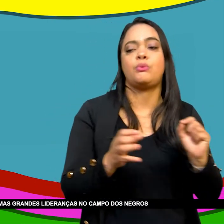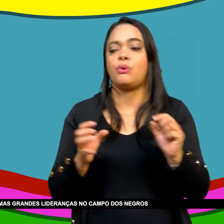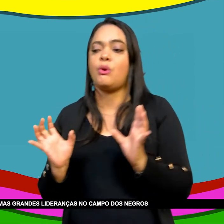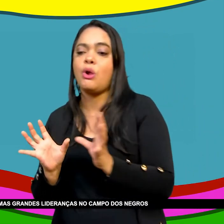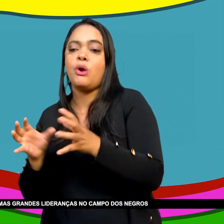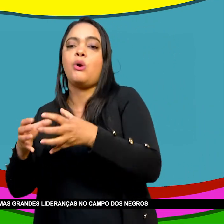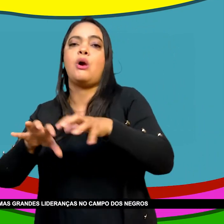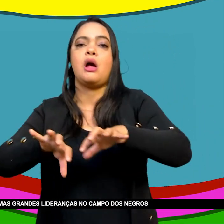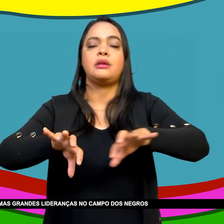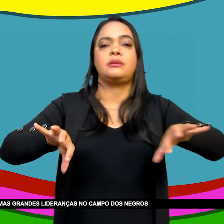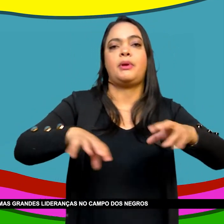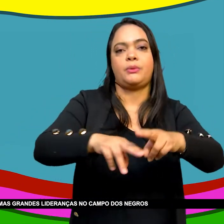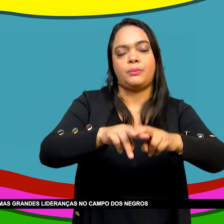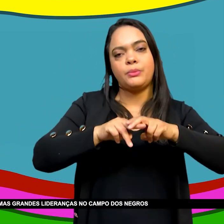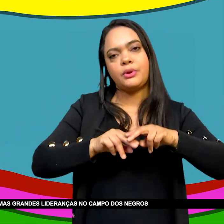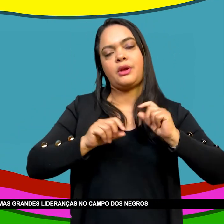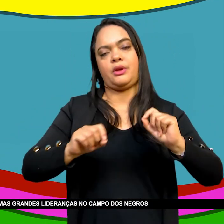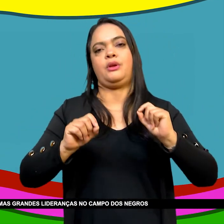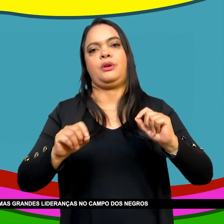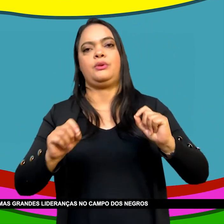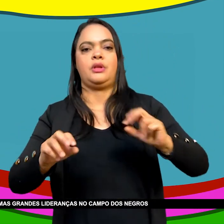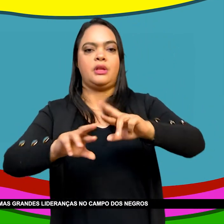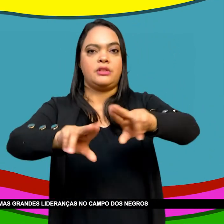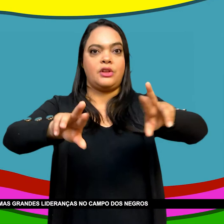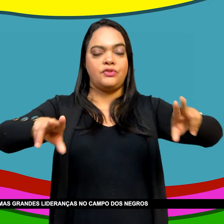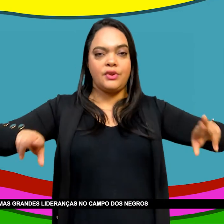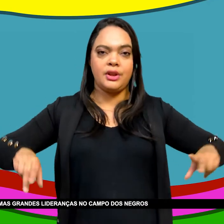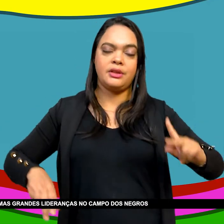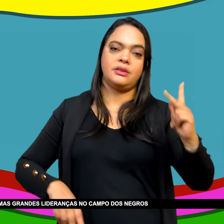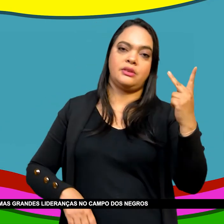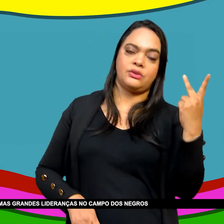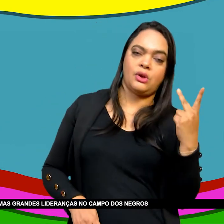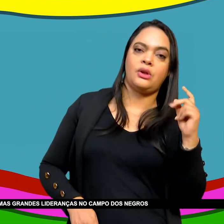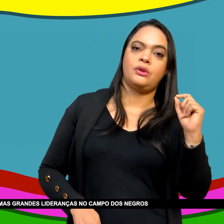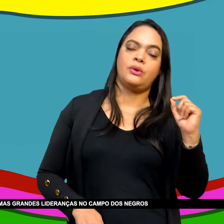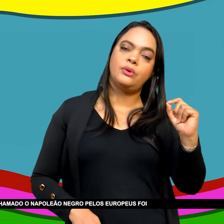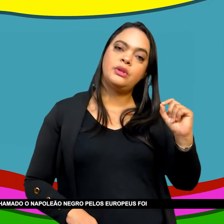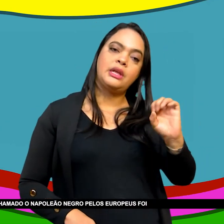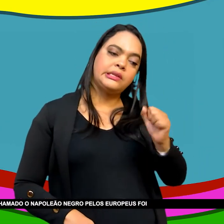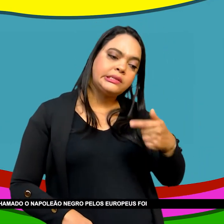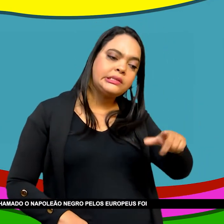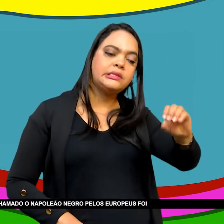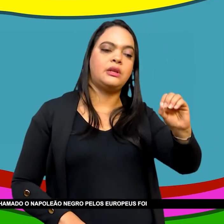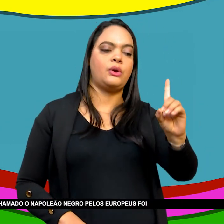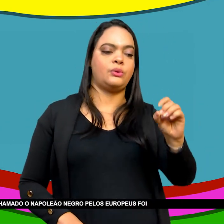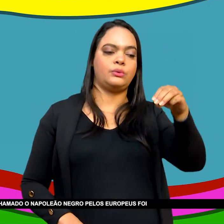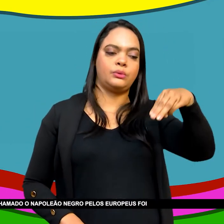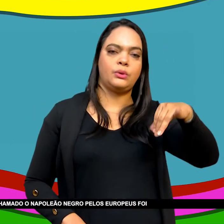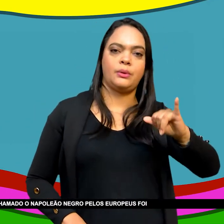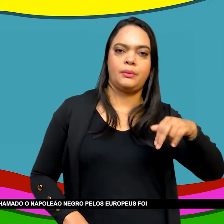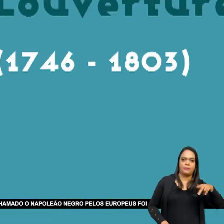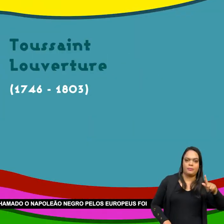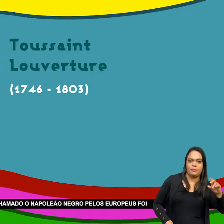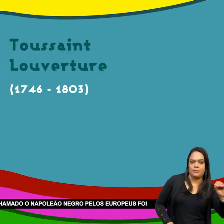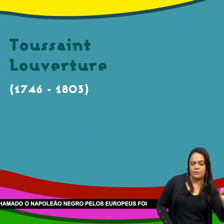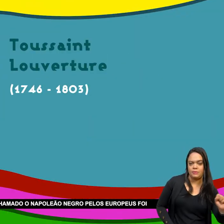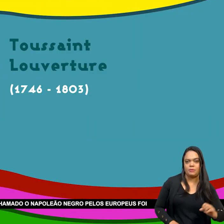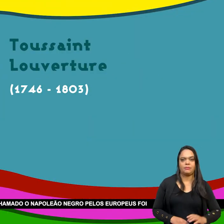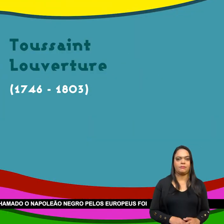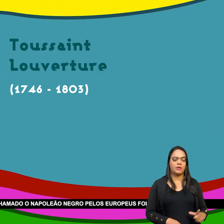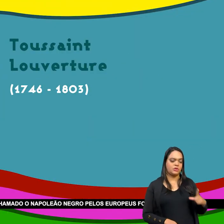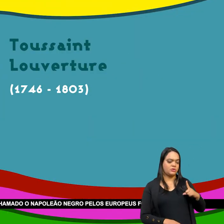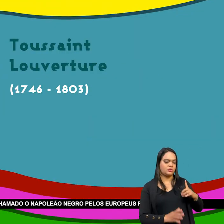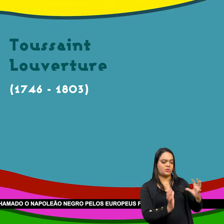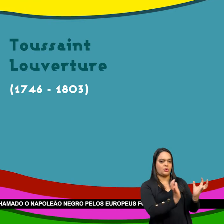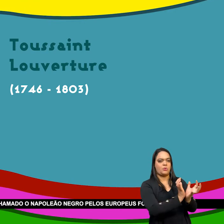Temos algumas Grandes lideranças No campo Dos negros Eu fui com Mais conhecido O Tussan Louvertier